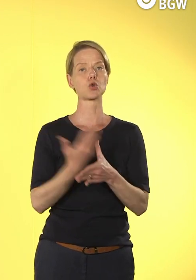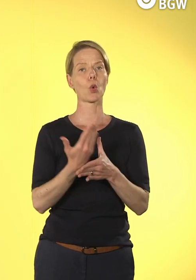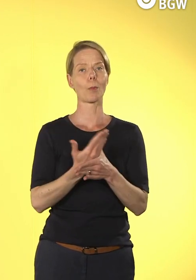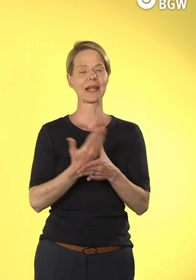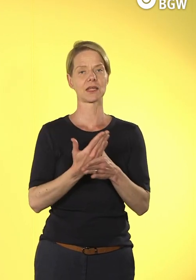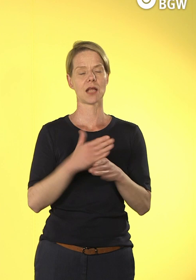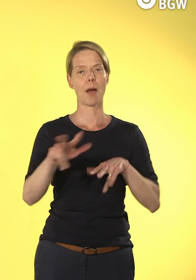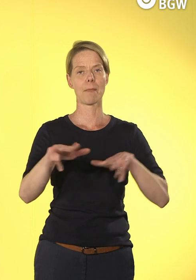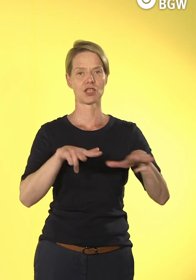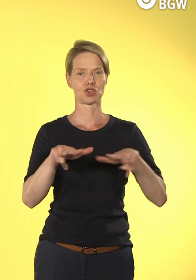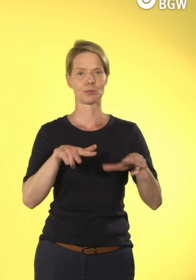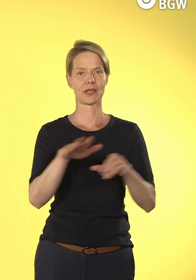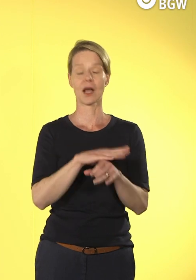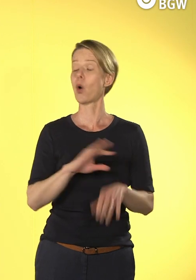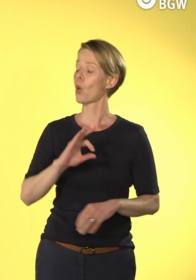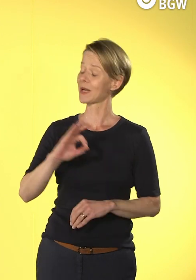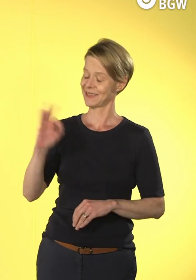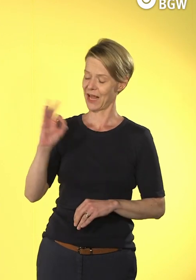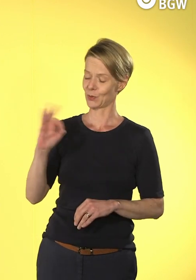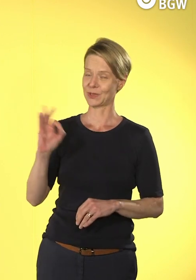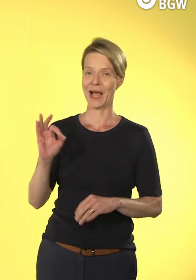Ein Klassiker. Am Freta kannst du auch viel sagen.